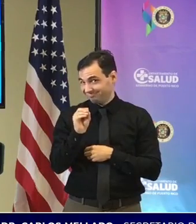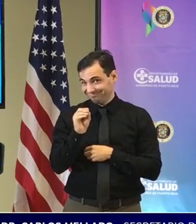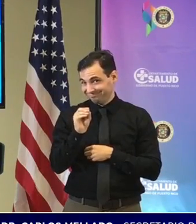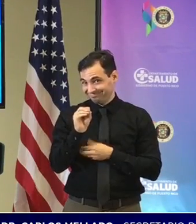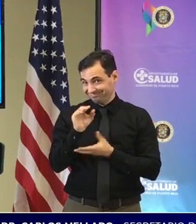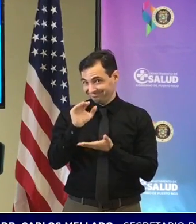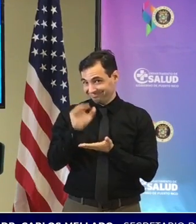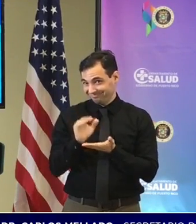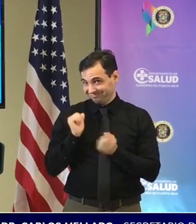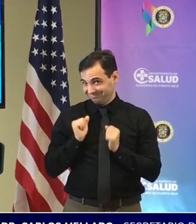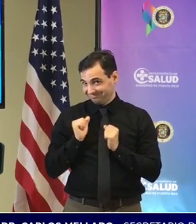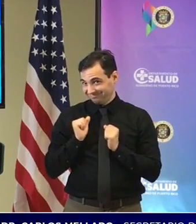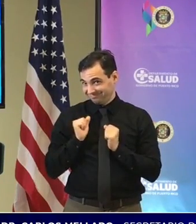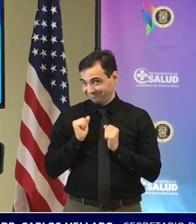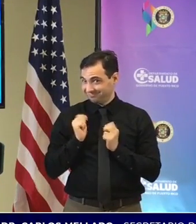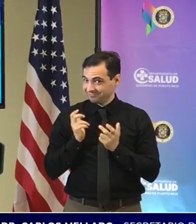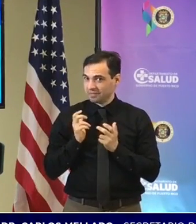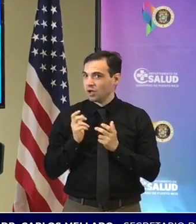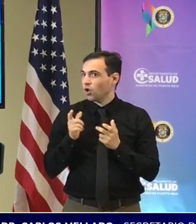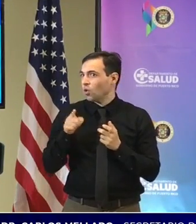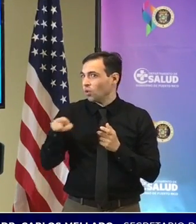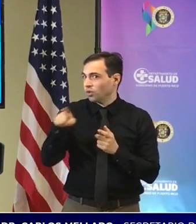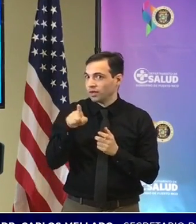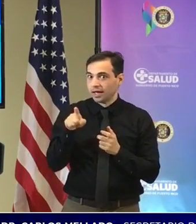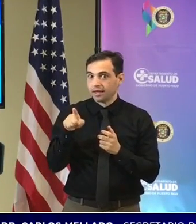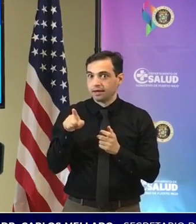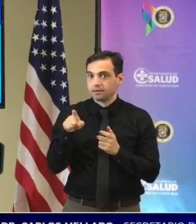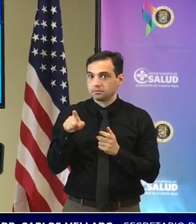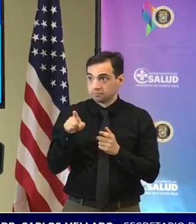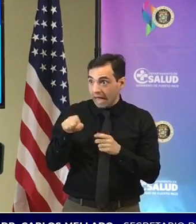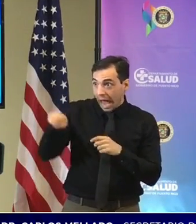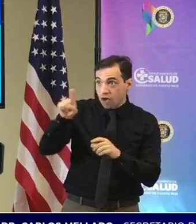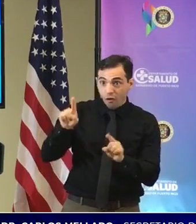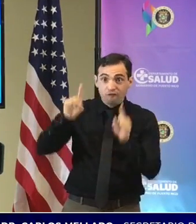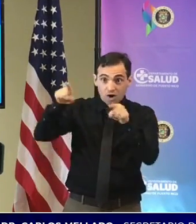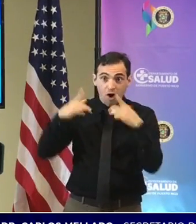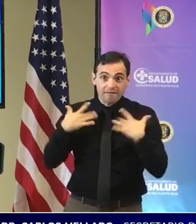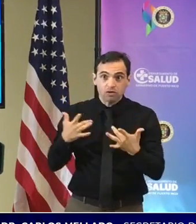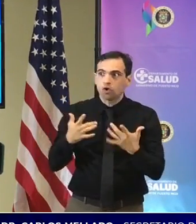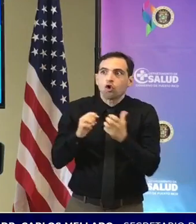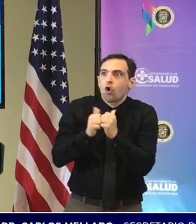¿cómo van a hacer ustedes para lograr que más gente que acudió a eso se haga la prueba?